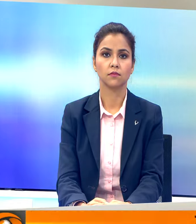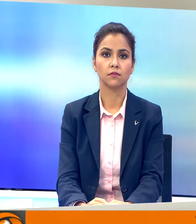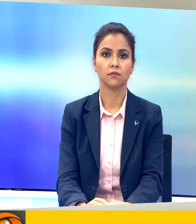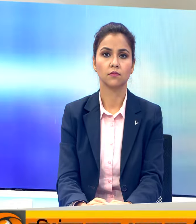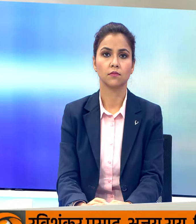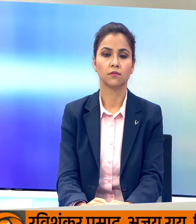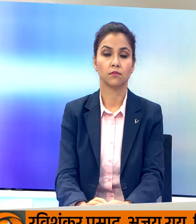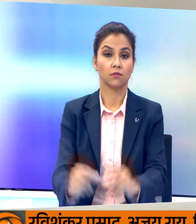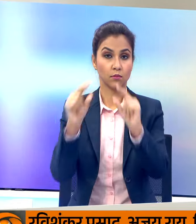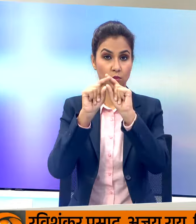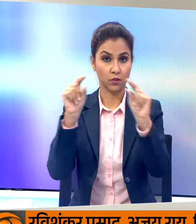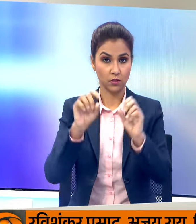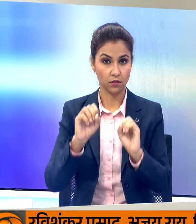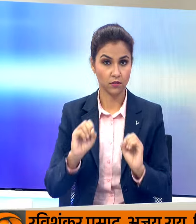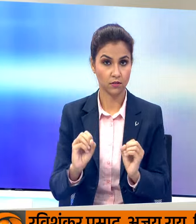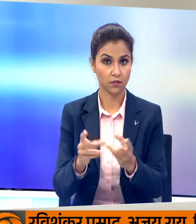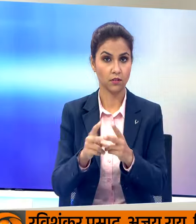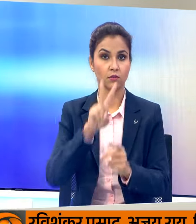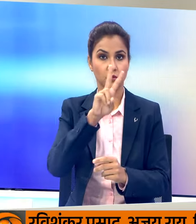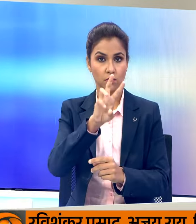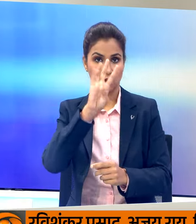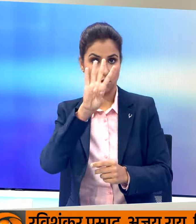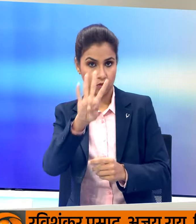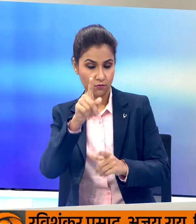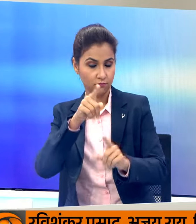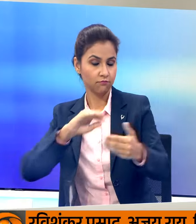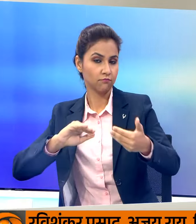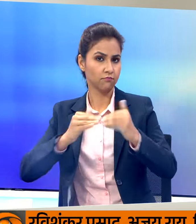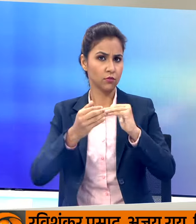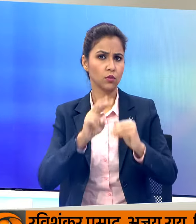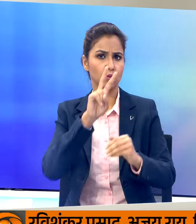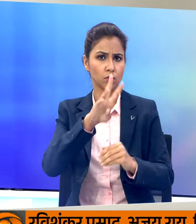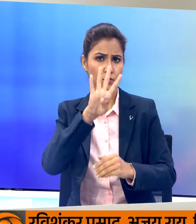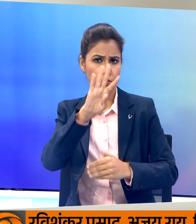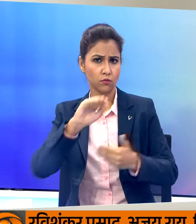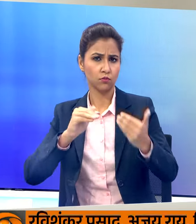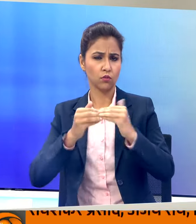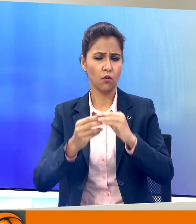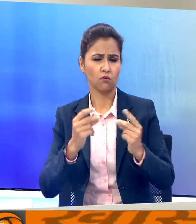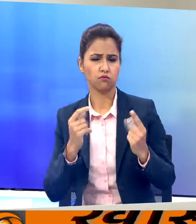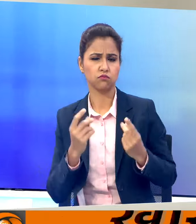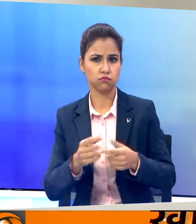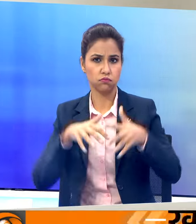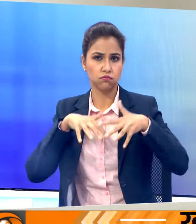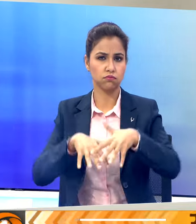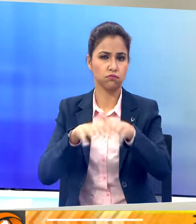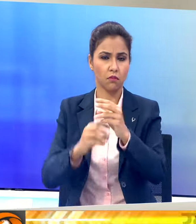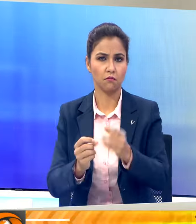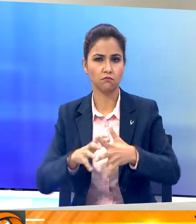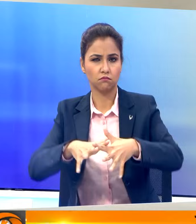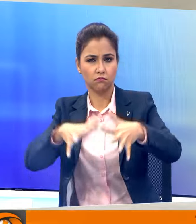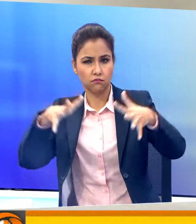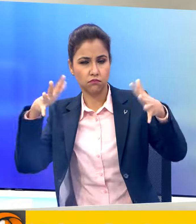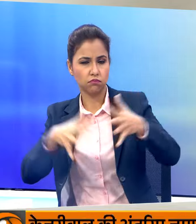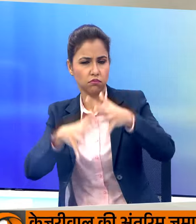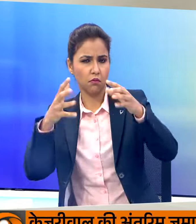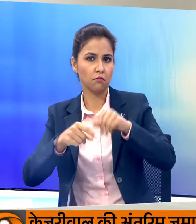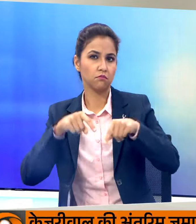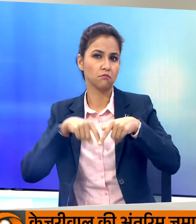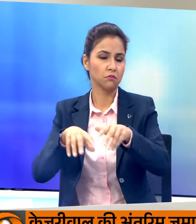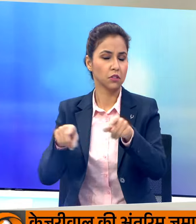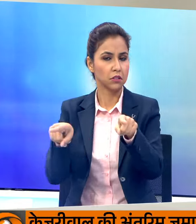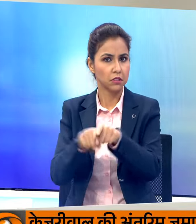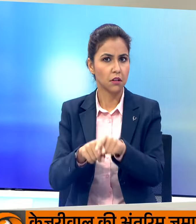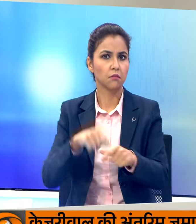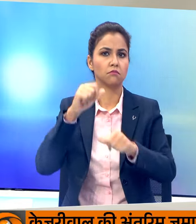बुलेटिन की शुरुवात 24 की चुनोती के साथ और 24 की चुनोती में तूफानी, राली, विशाल जनल सभाओं और रोड शो